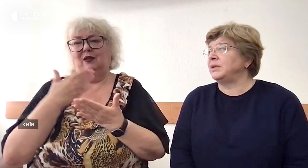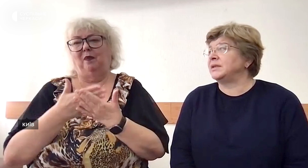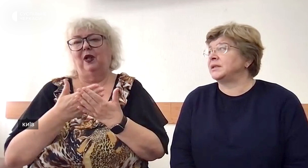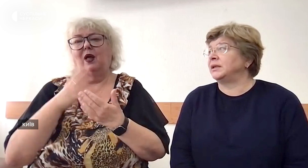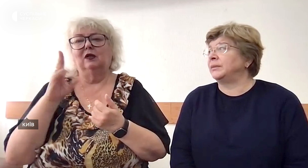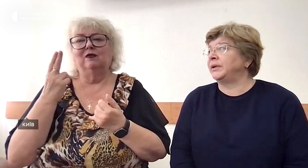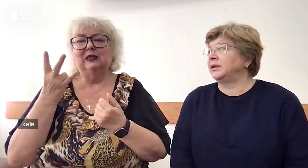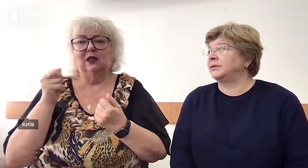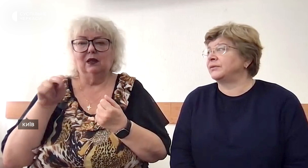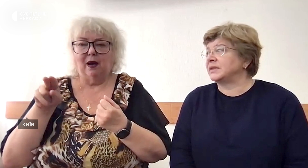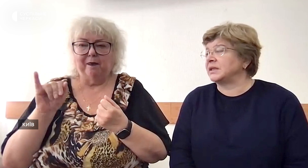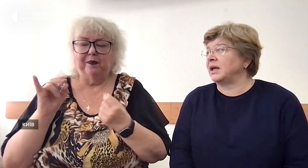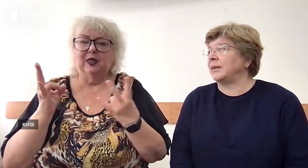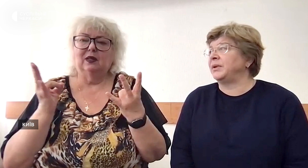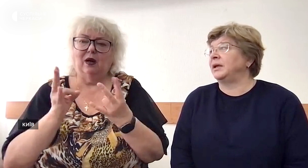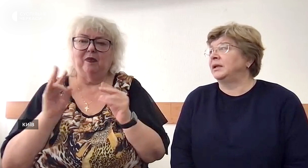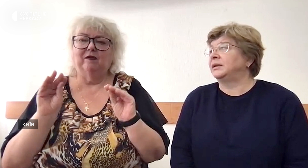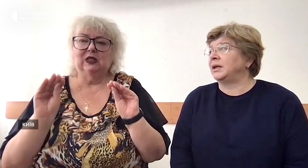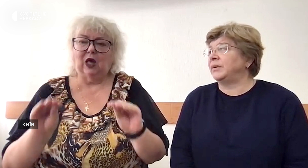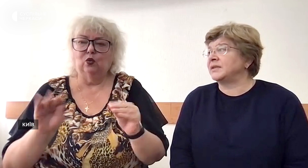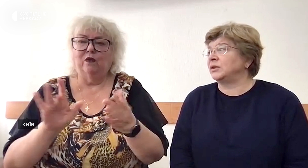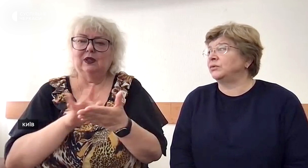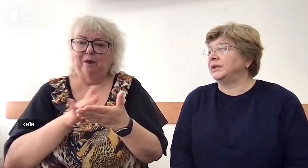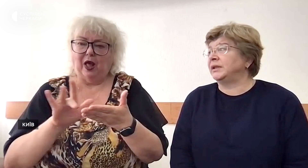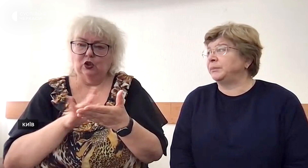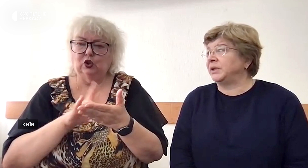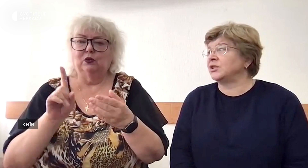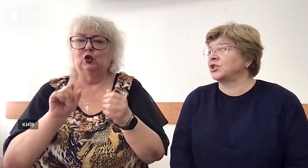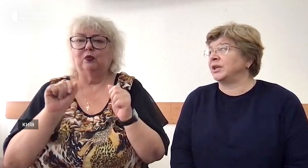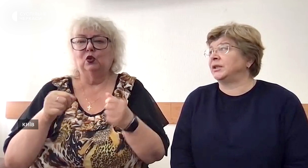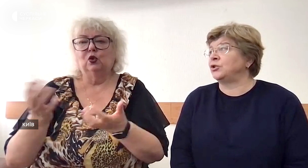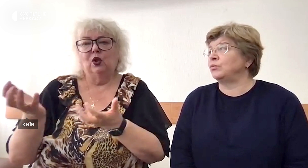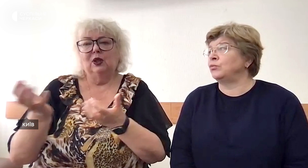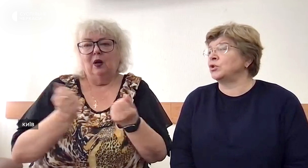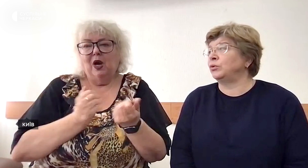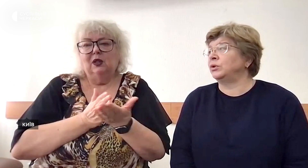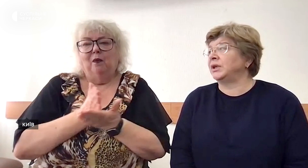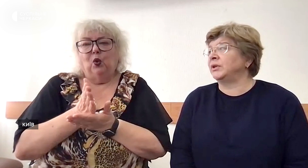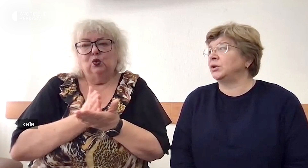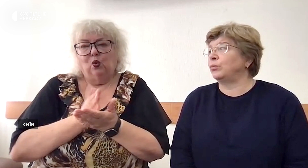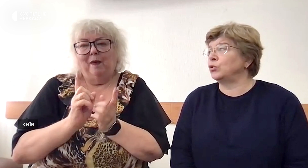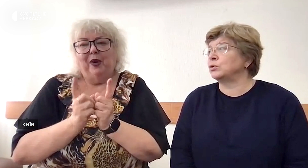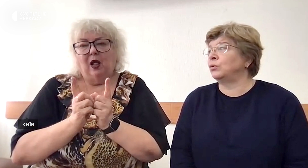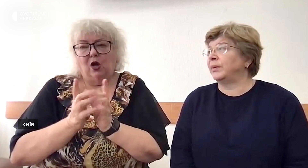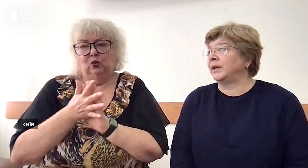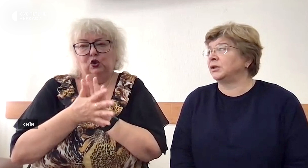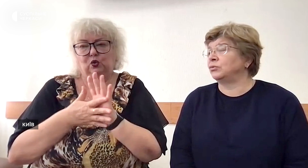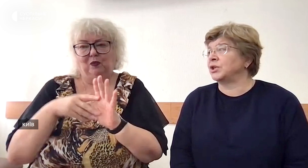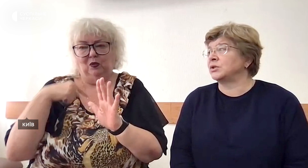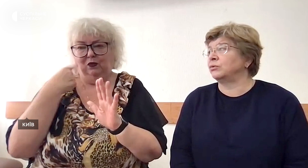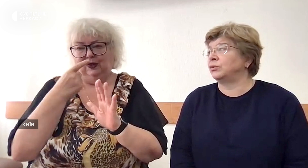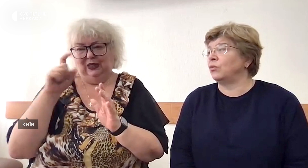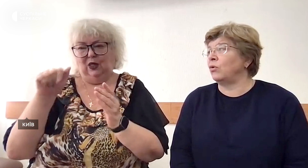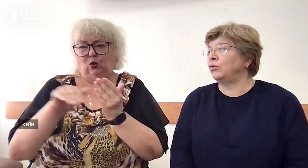будь-якому місці, наприклад, в СНАПі, треба встановити планшети, щоб можна було отримати послугу